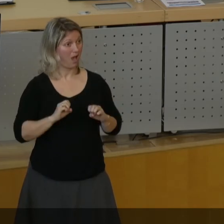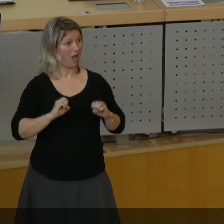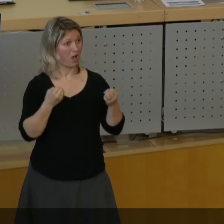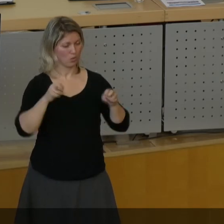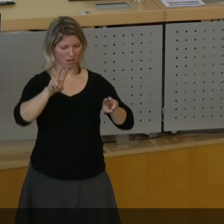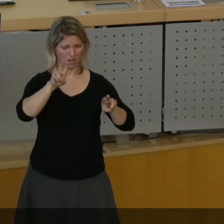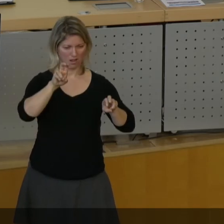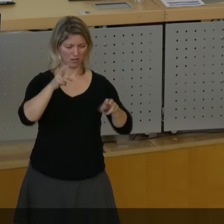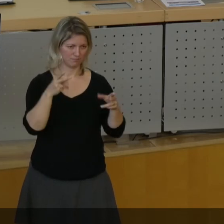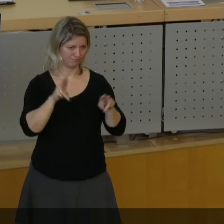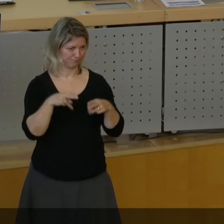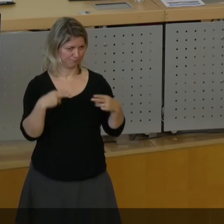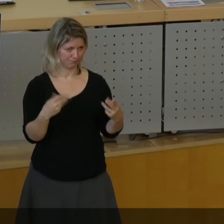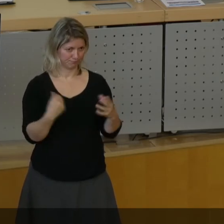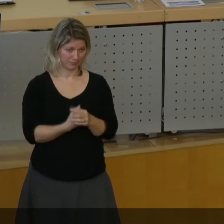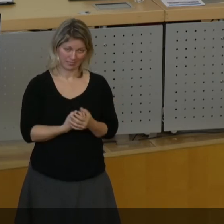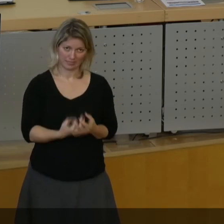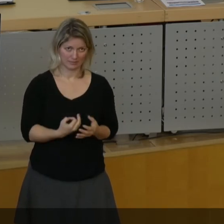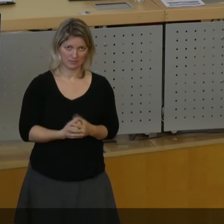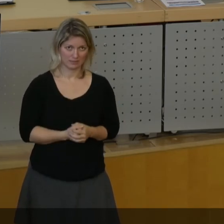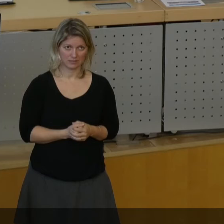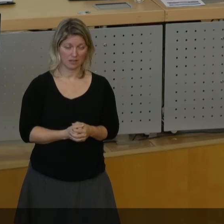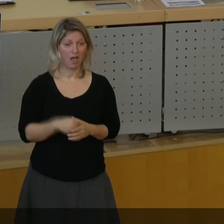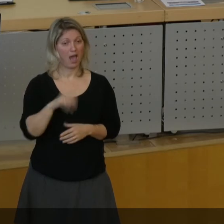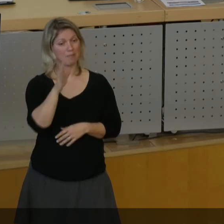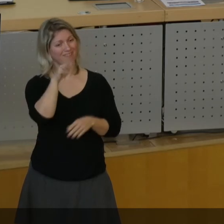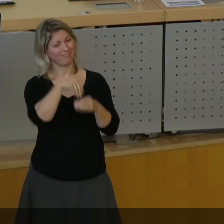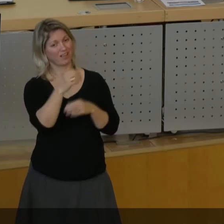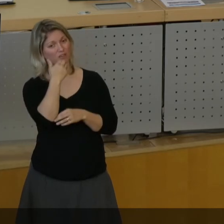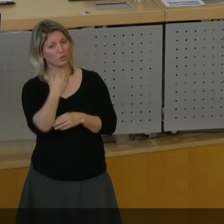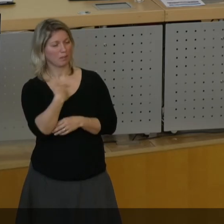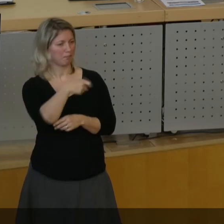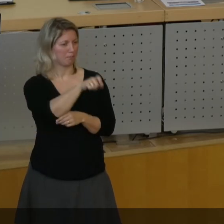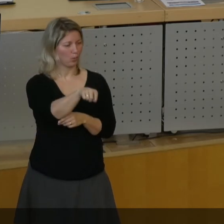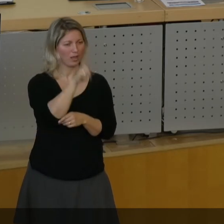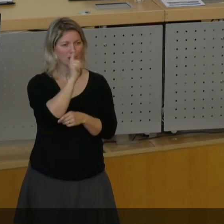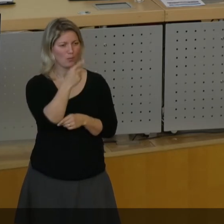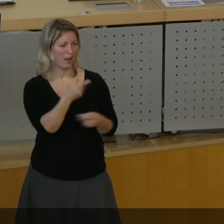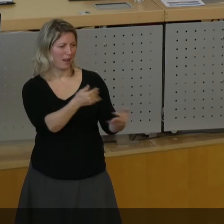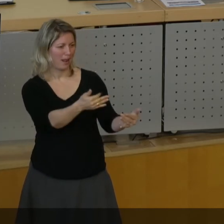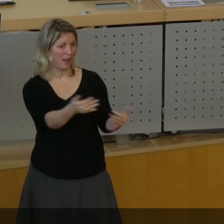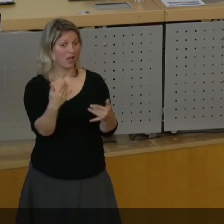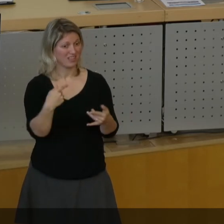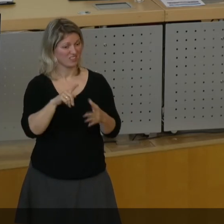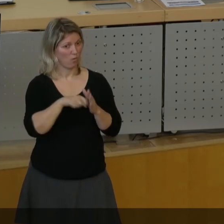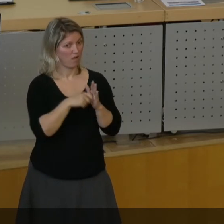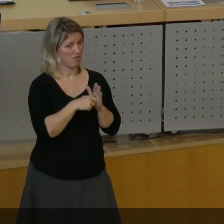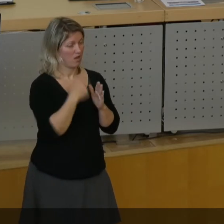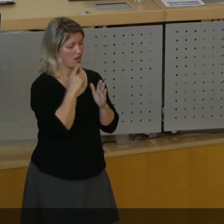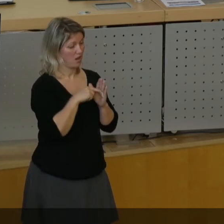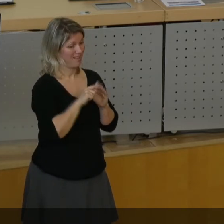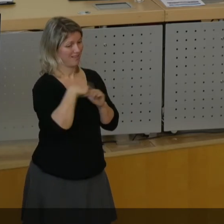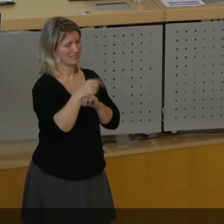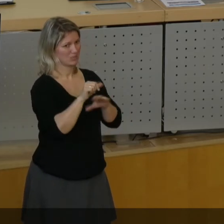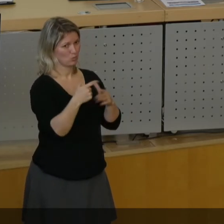Bürgerbeteiligungssatzung gar nichts. Aber Ihr Anliegen, den Bürgern zu suggerieren, Sie würden sich im Vorfeld der Kommunalwahl am 26. Mai